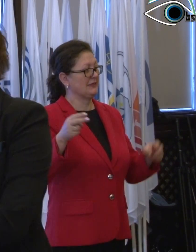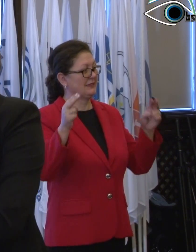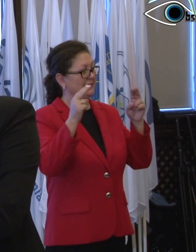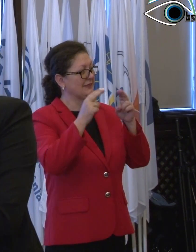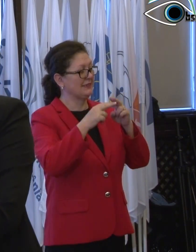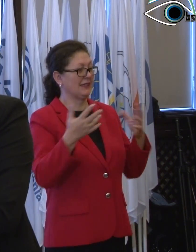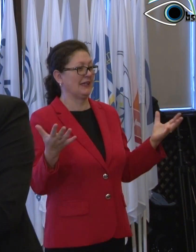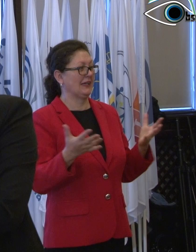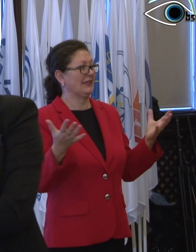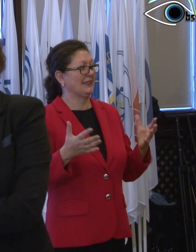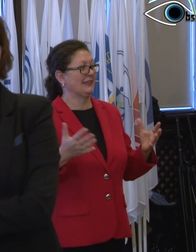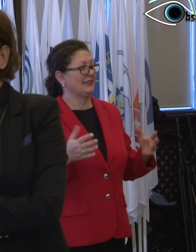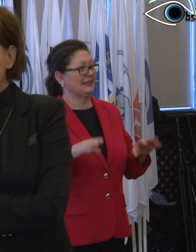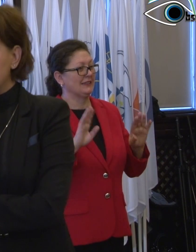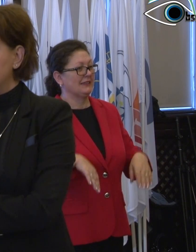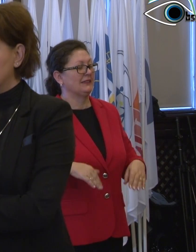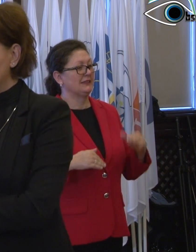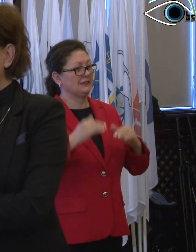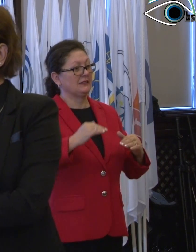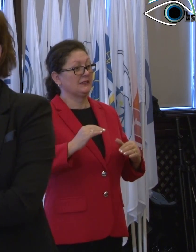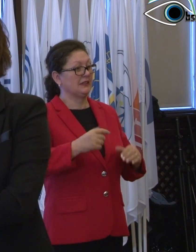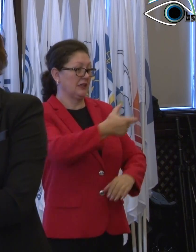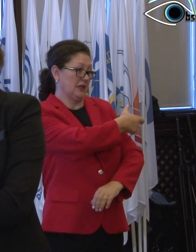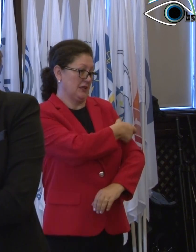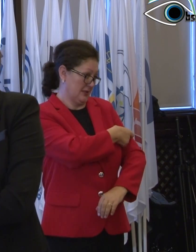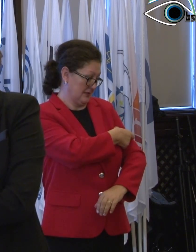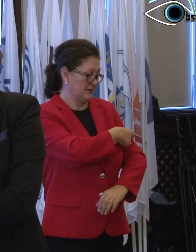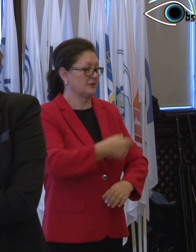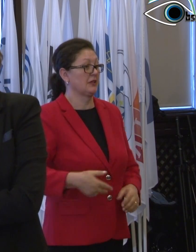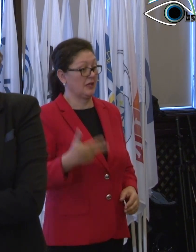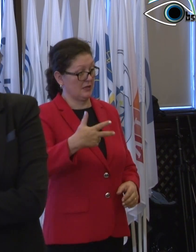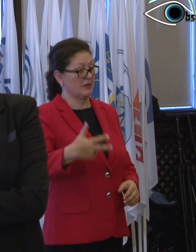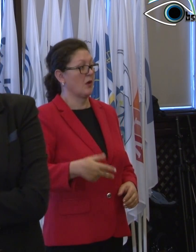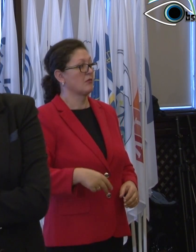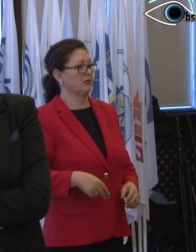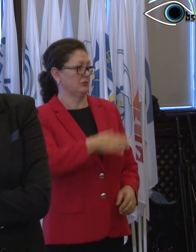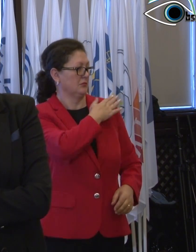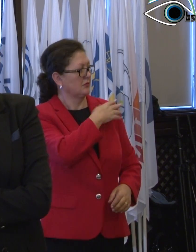la nivelul comisiei, în baza protocolului pe care le-am semnat,